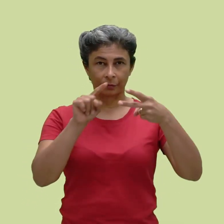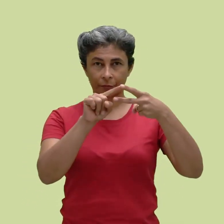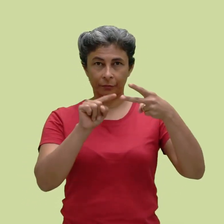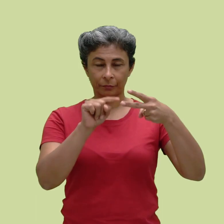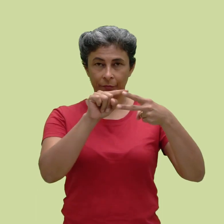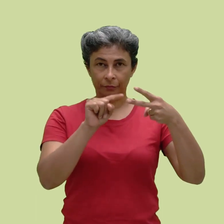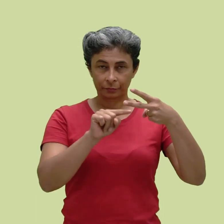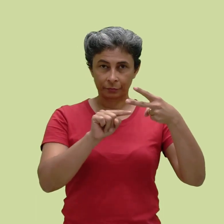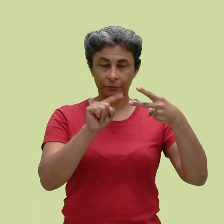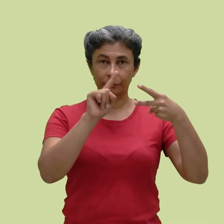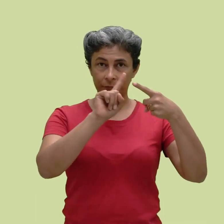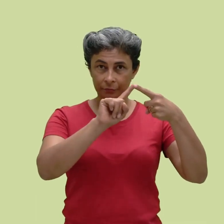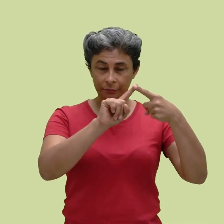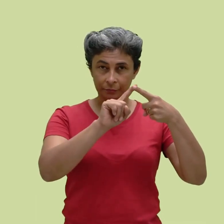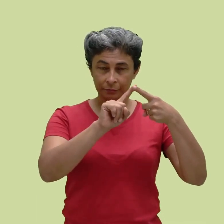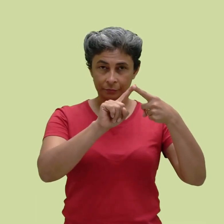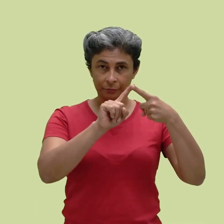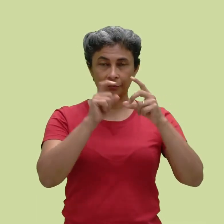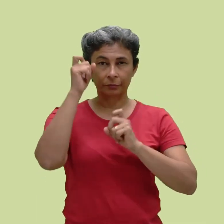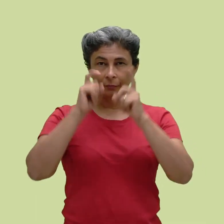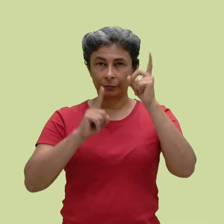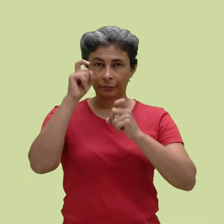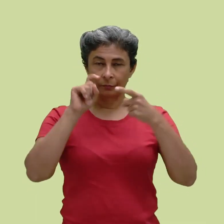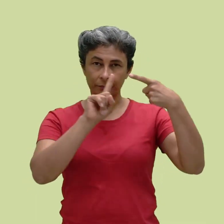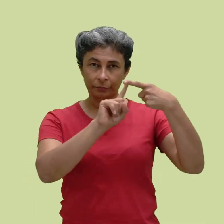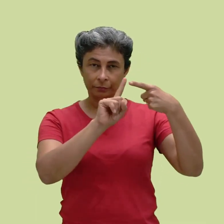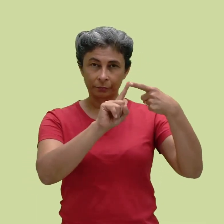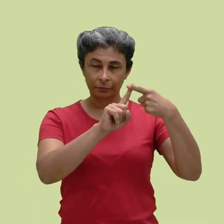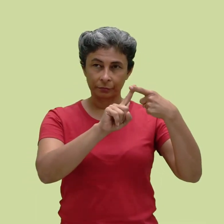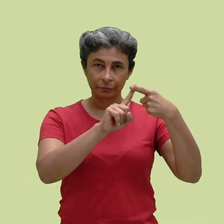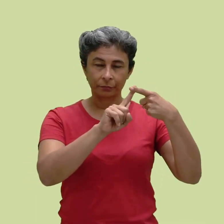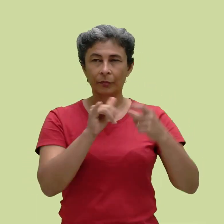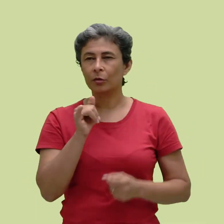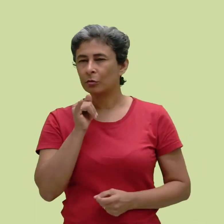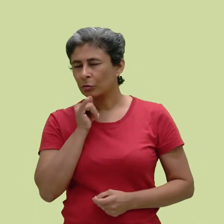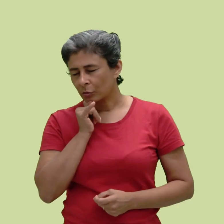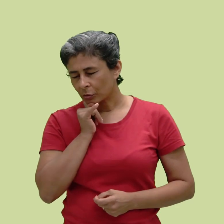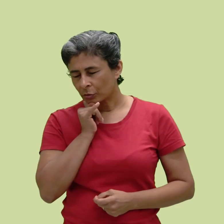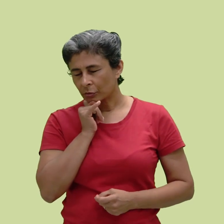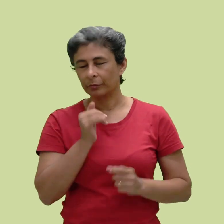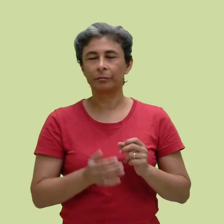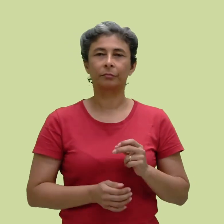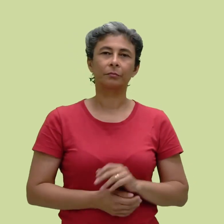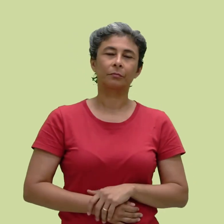classificá-los como dois tipos. Temos marcadores gramaticais, como no sinal de triste,